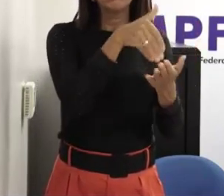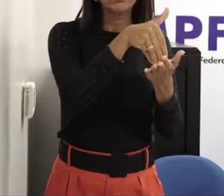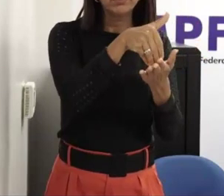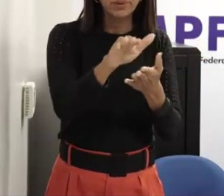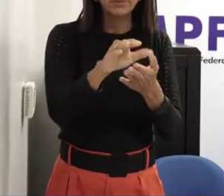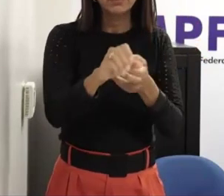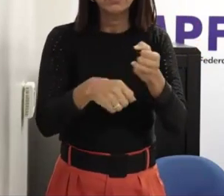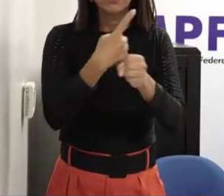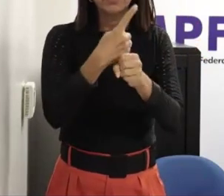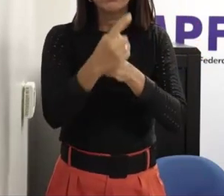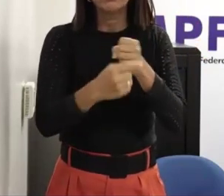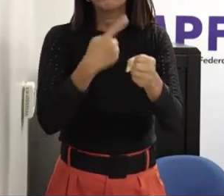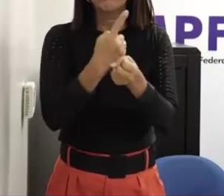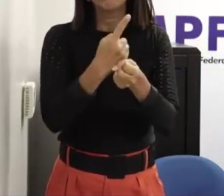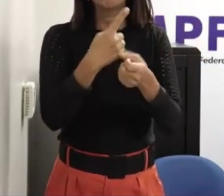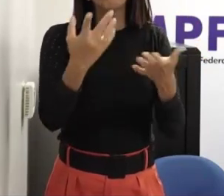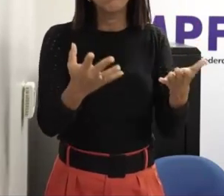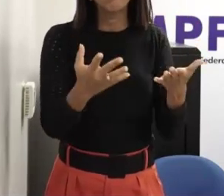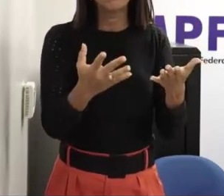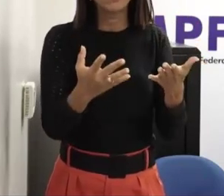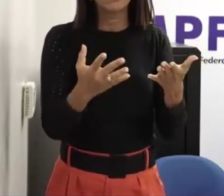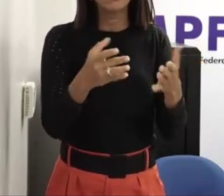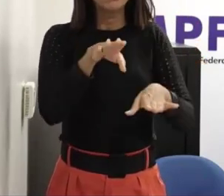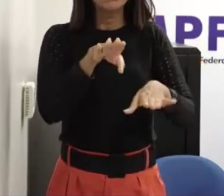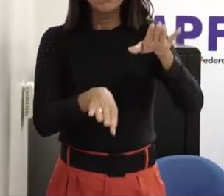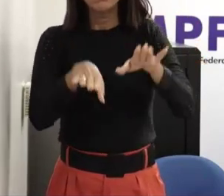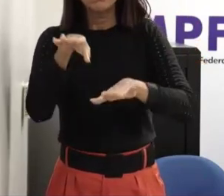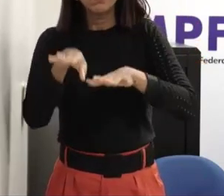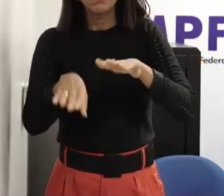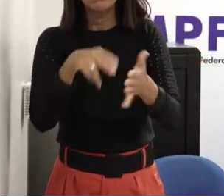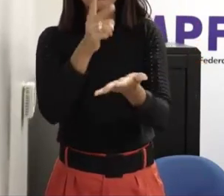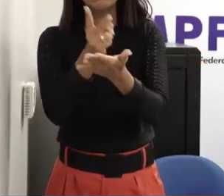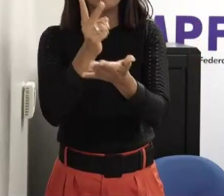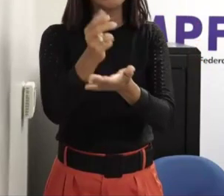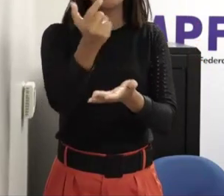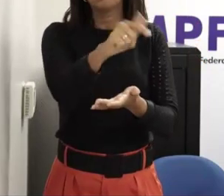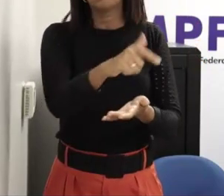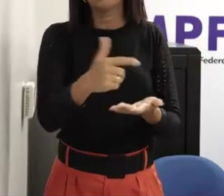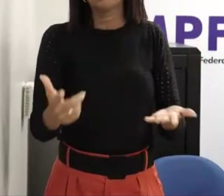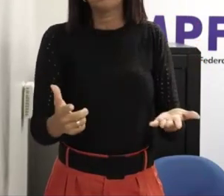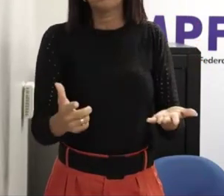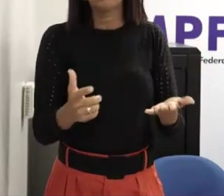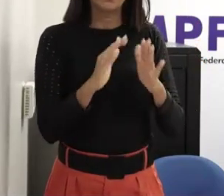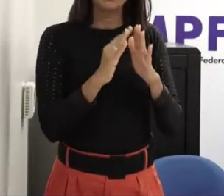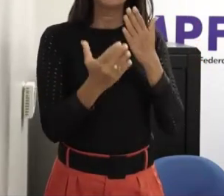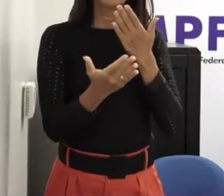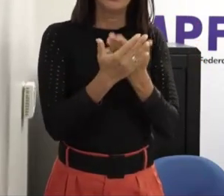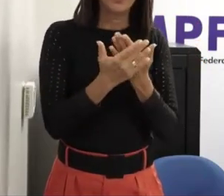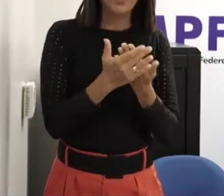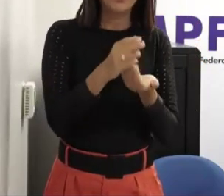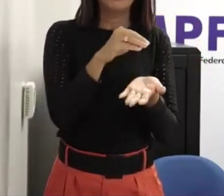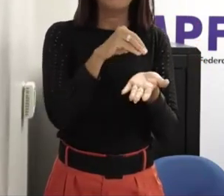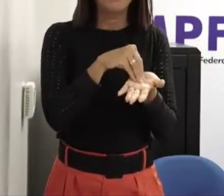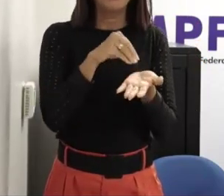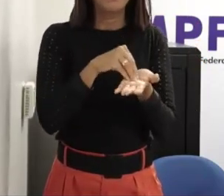resolve isso então não pode ter temporário e assim vai então esse desenho institucional eu realmente vou ficar devendo uma